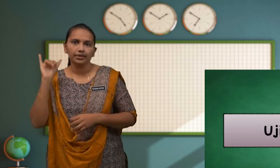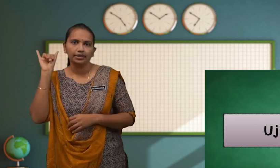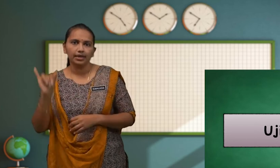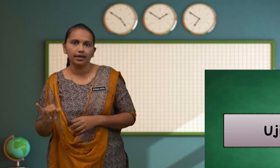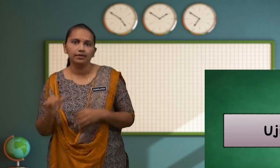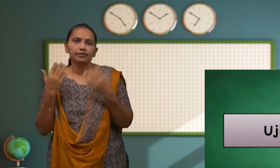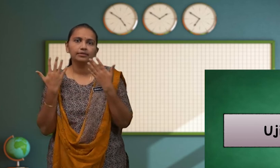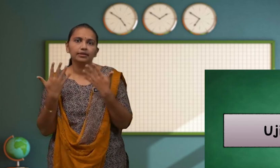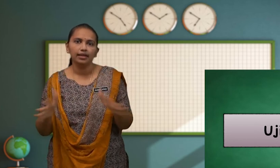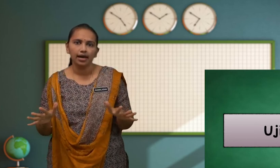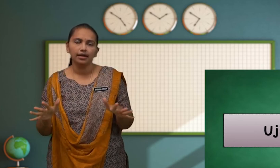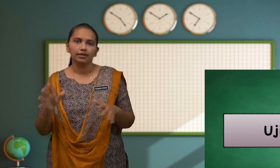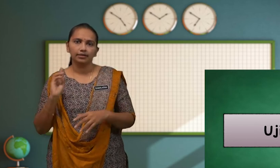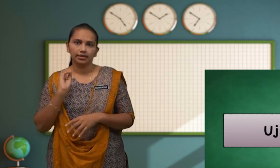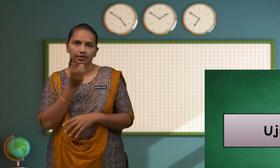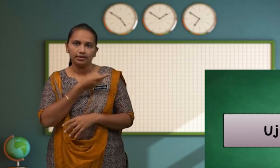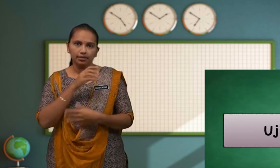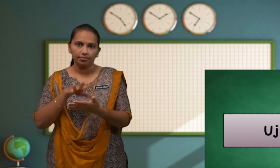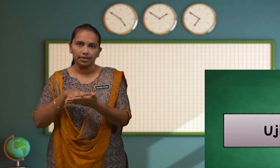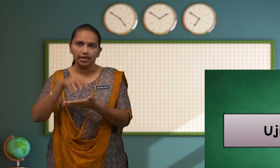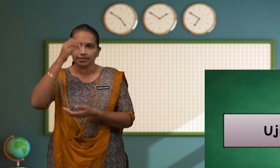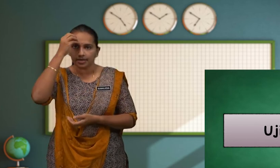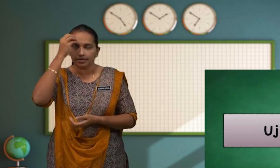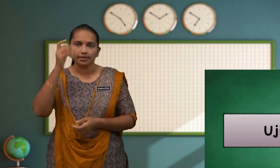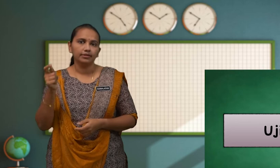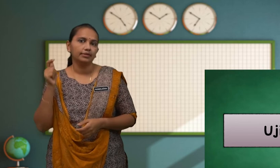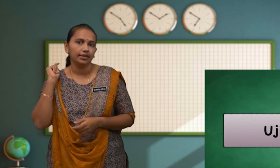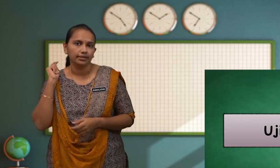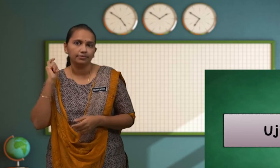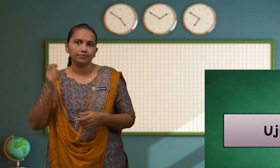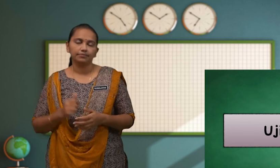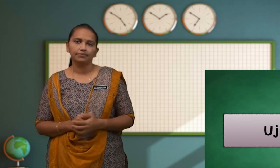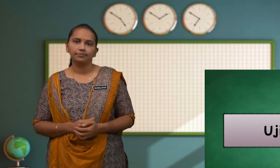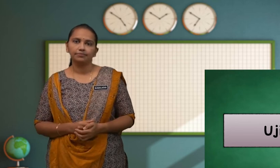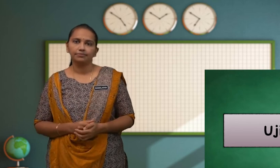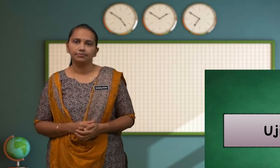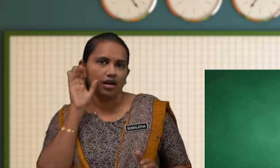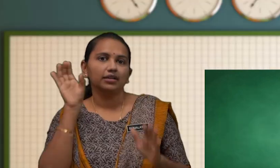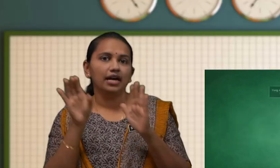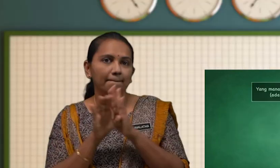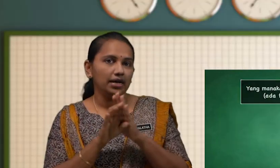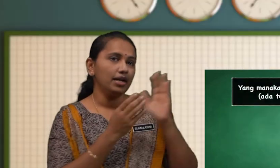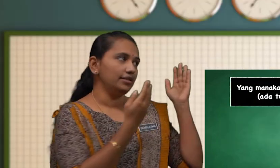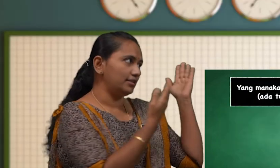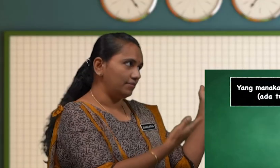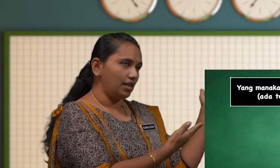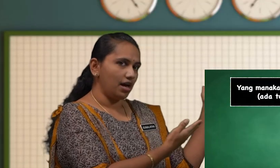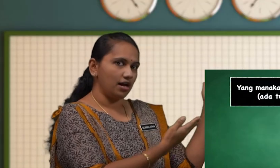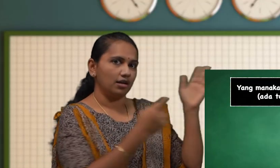Yang Telah Kita Belajar Tadi Gambar Di sebelah